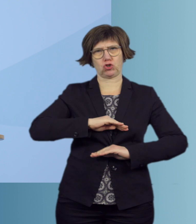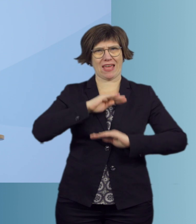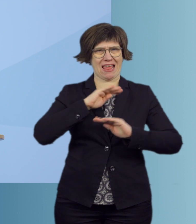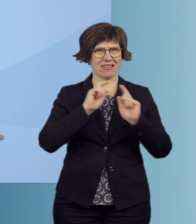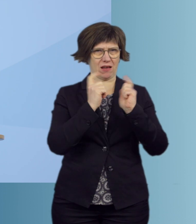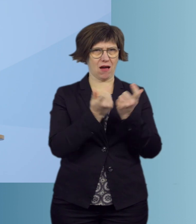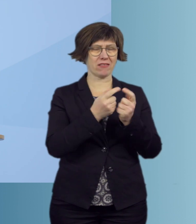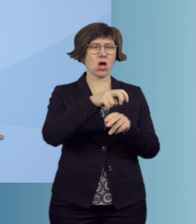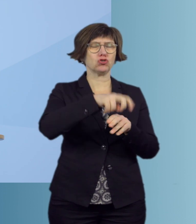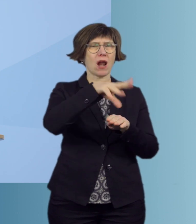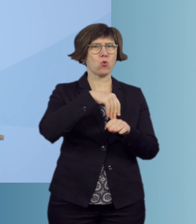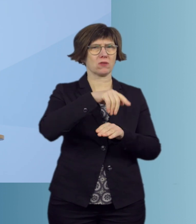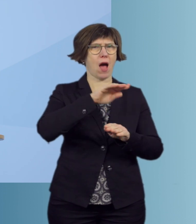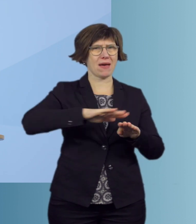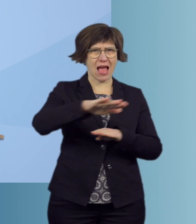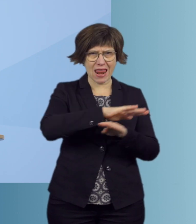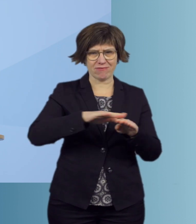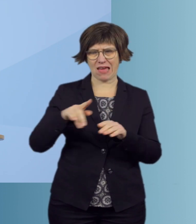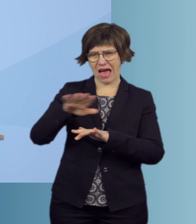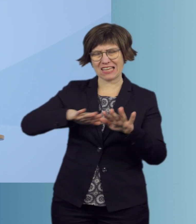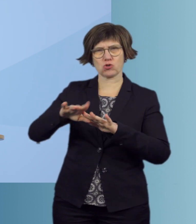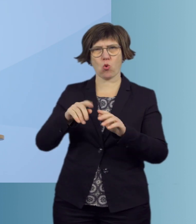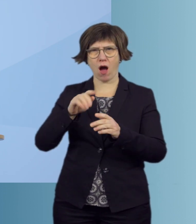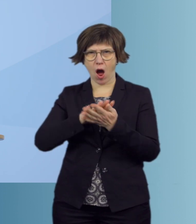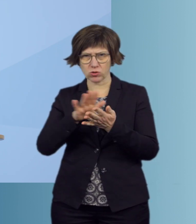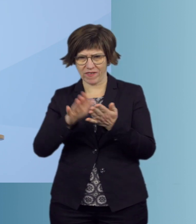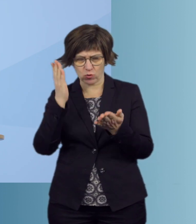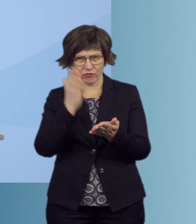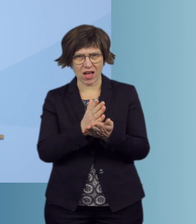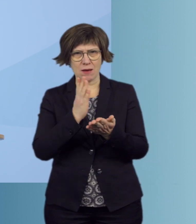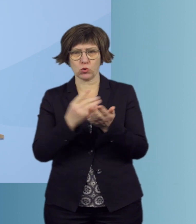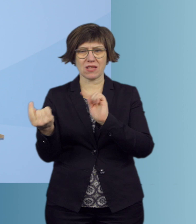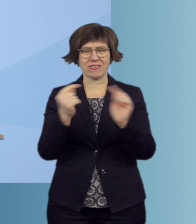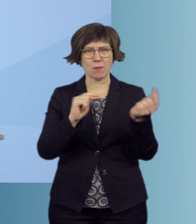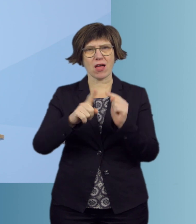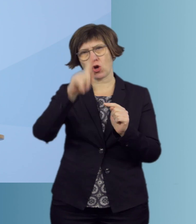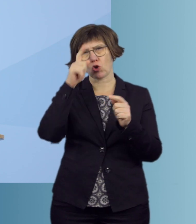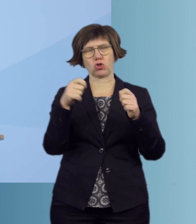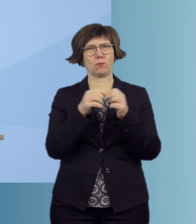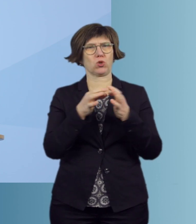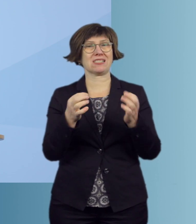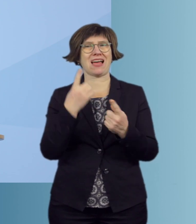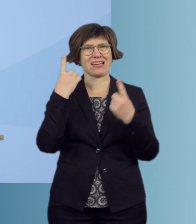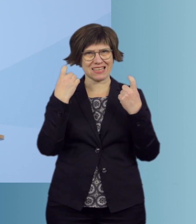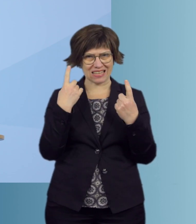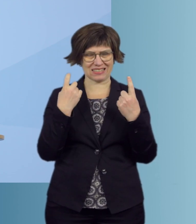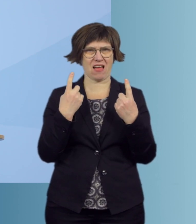nachdem wir die Stellungnahmen der Länder und der Ressorts ausgewertet haben und auch die Debatten des Deutschen Bundestages gestern und